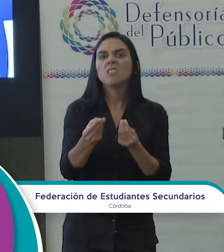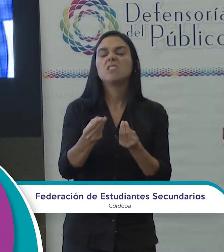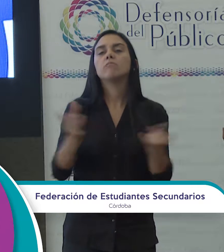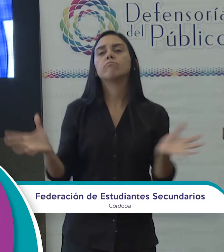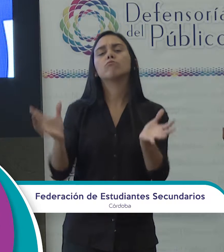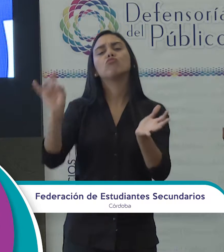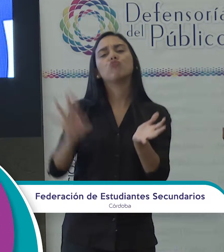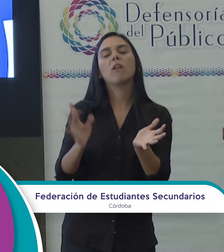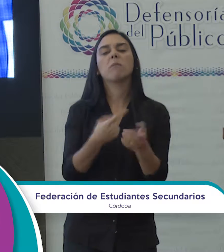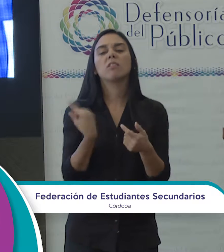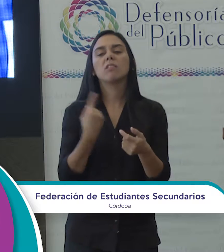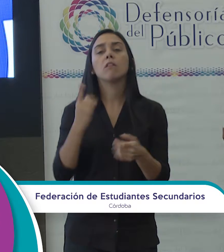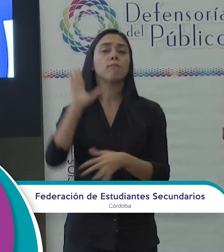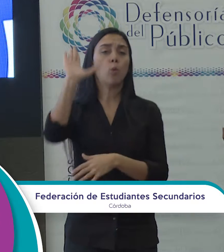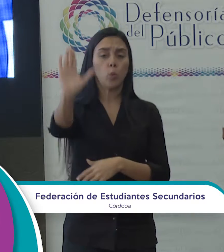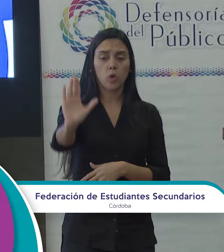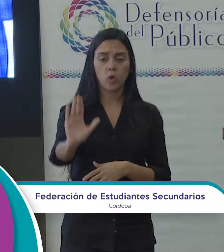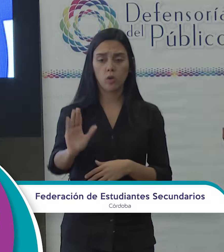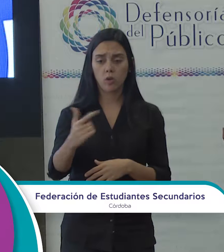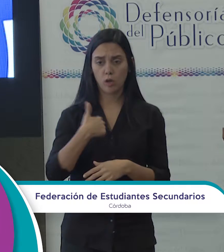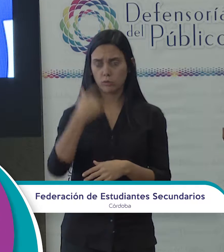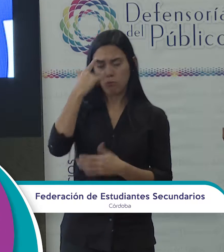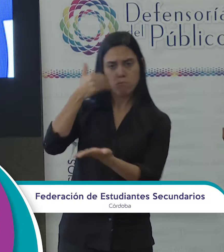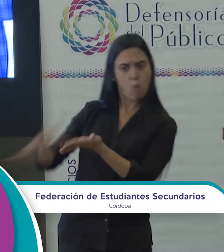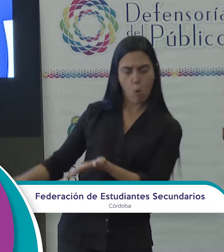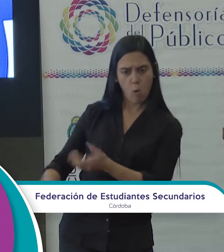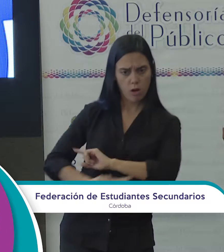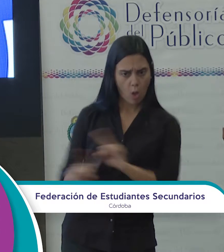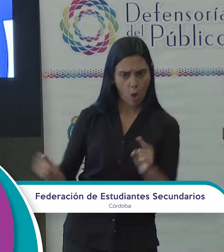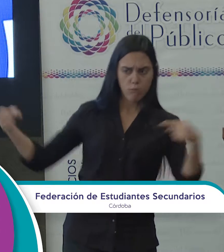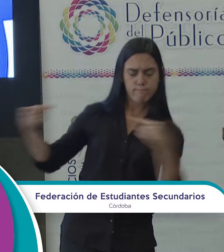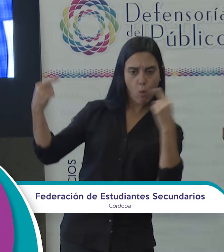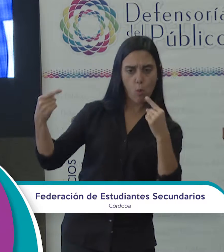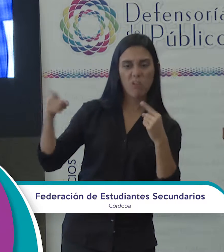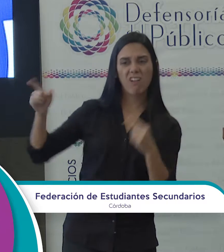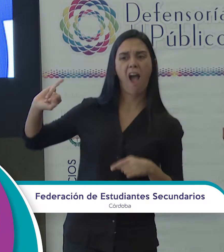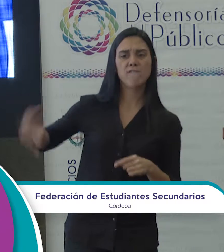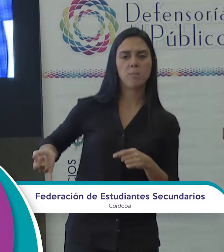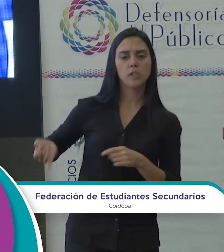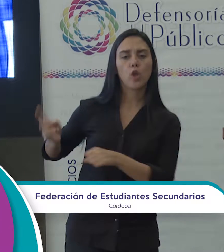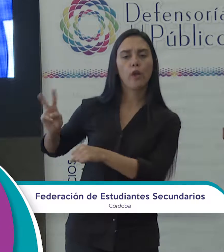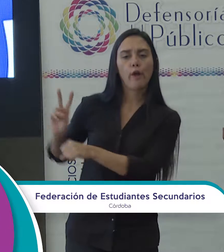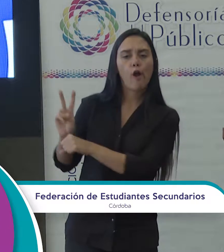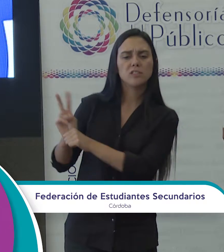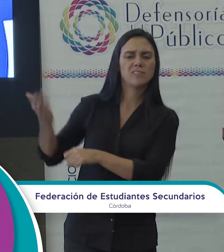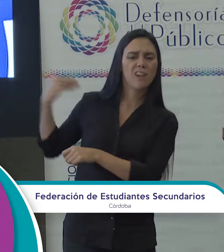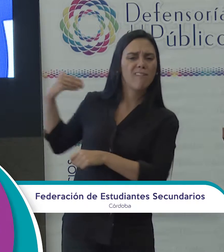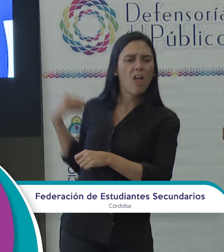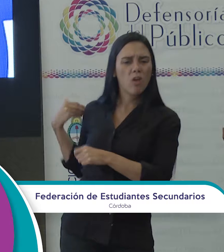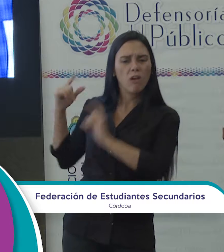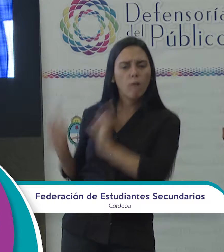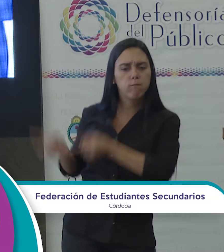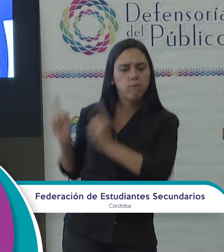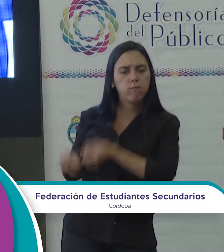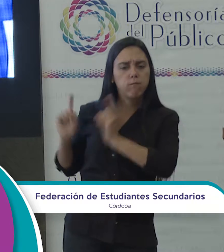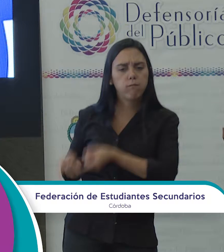afirmar que solo importaremos en un futuro. Pero nosotros rechazamos esto, porque es una afirmación ultramente conservadora, que inhibe las iniciativas